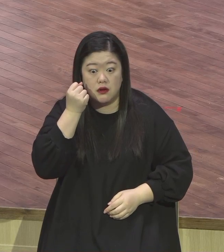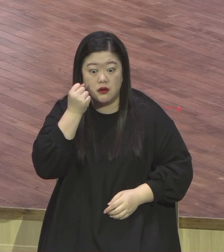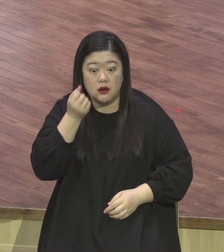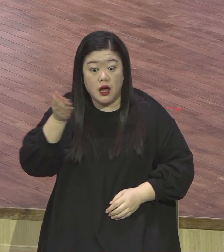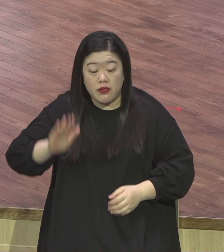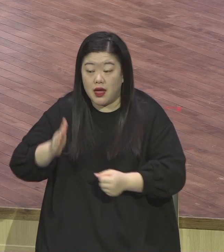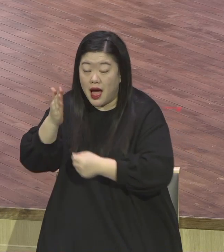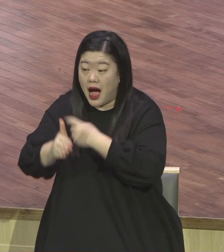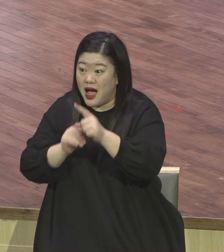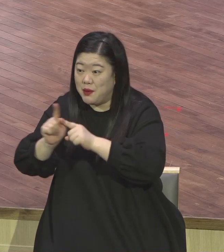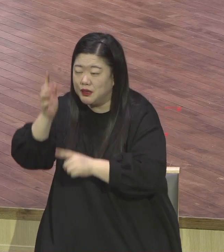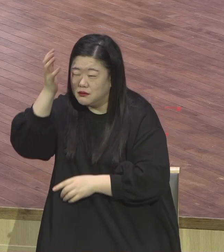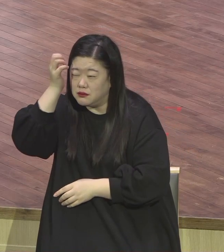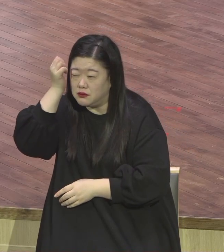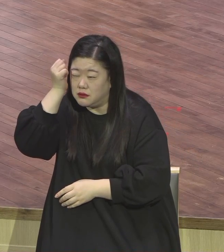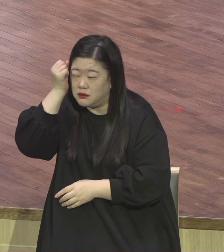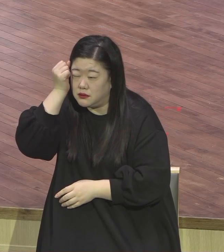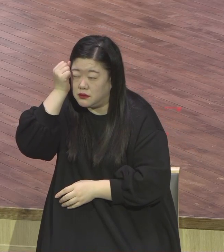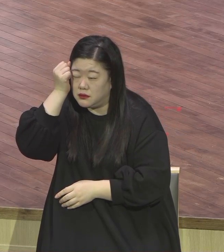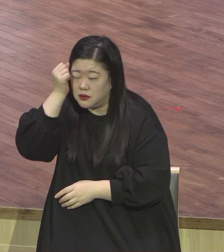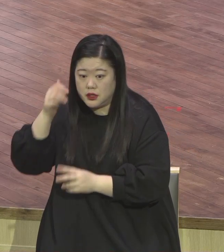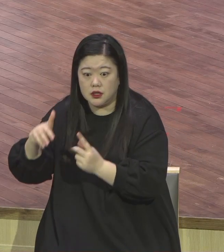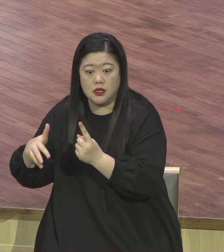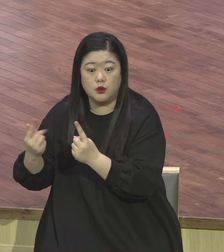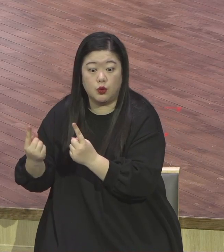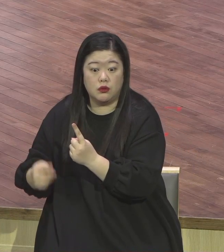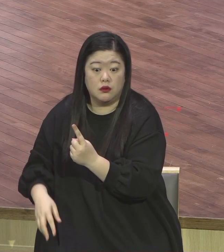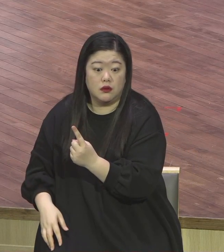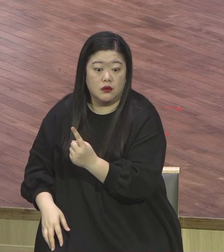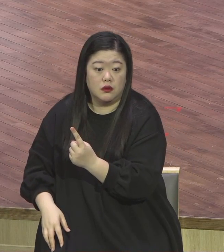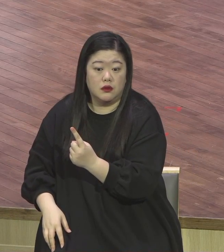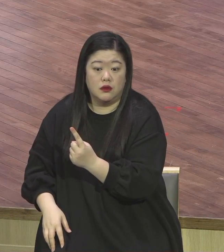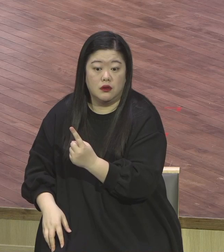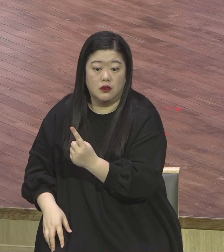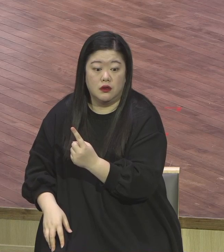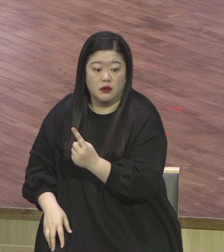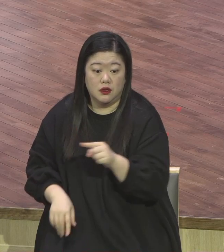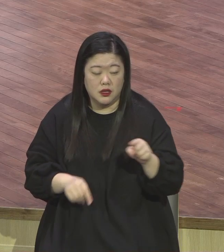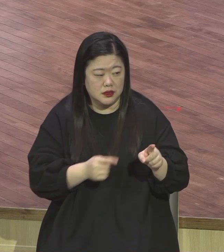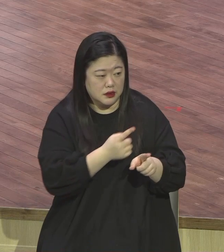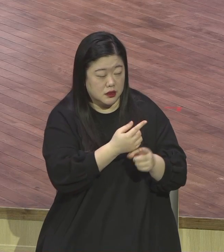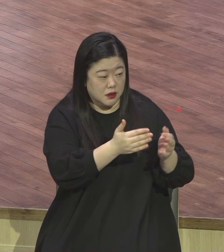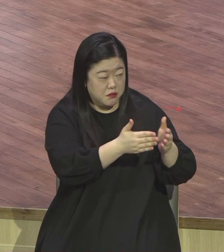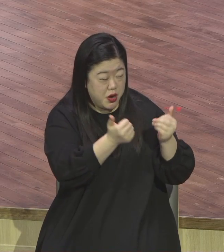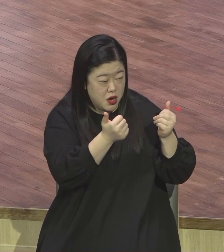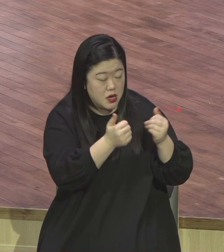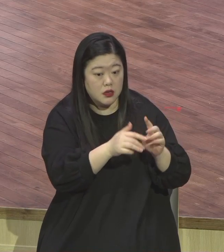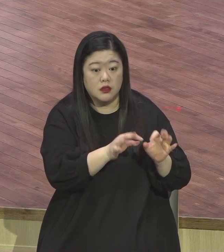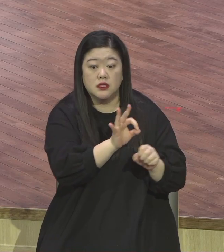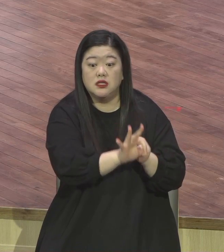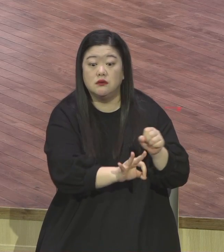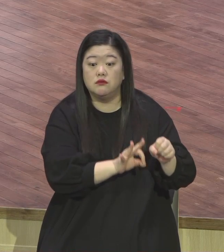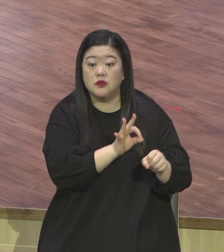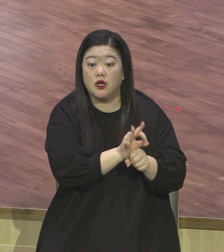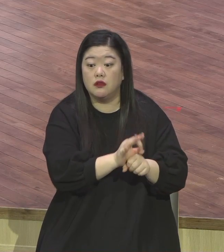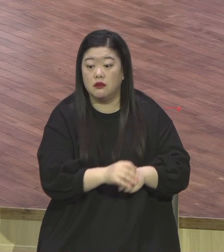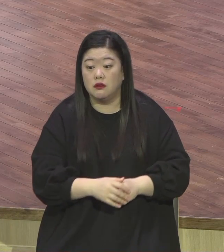있어요 기분 나빠 그 비본질 입니다 여러분 은혜 못 받게 만드는 게